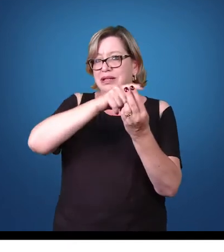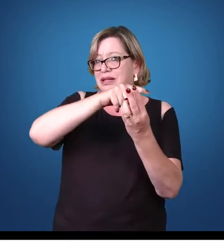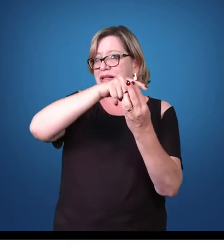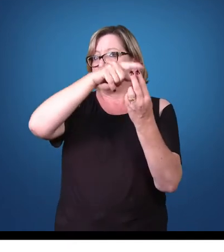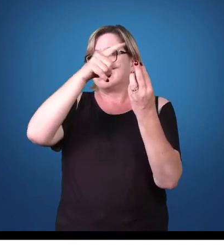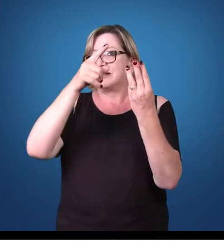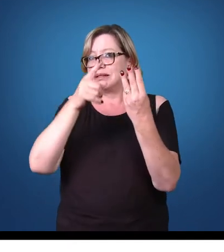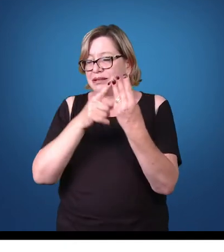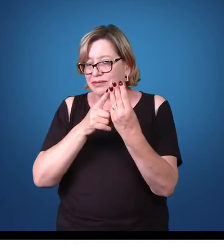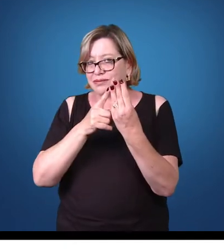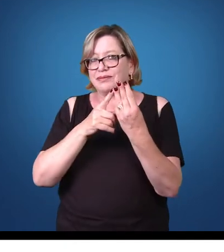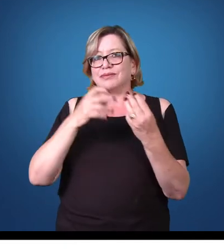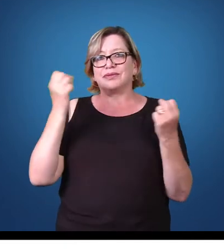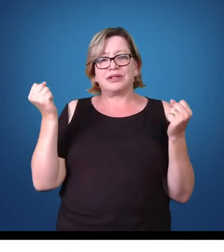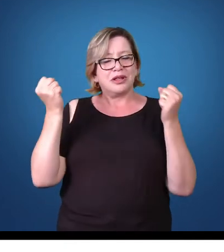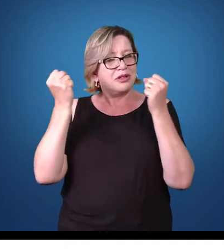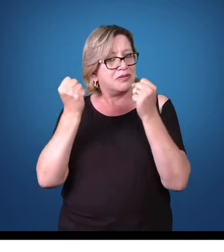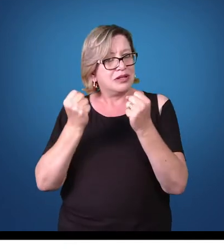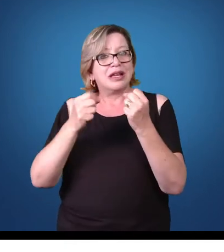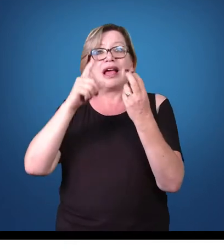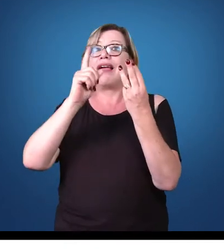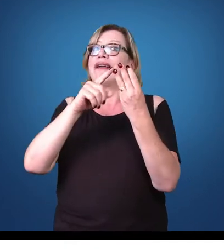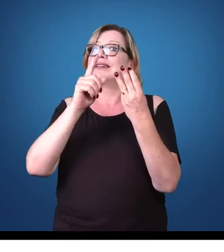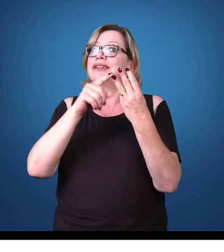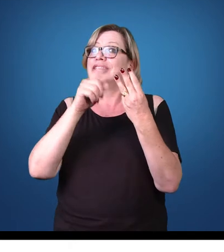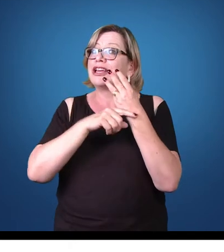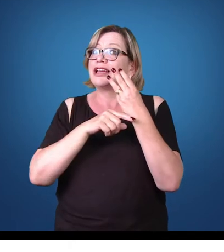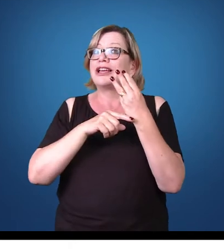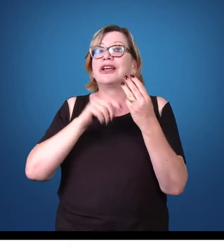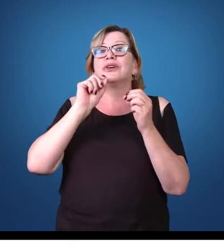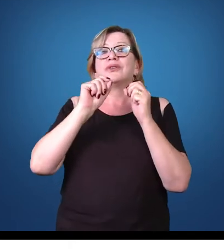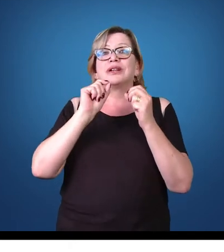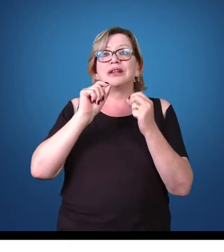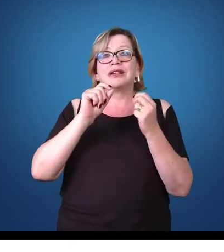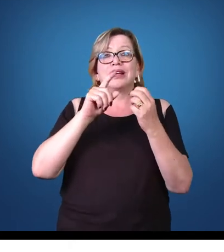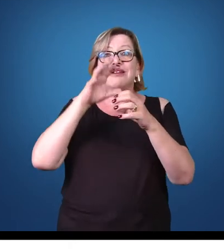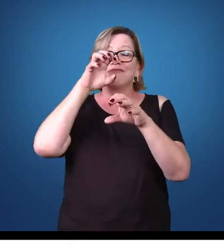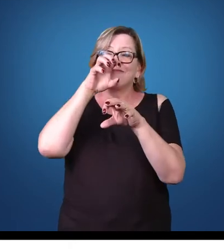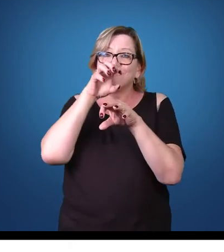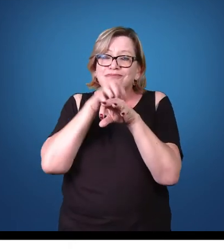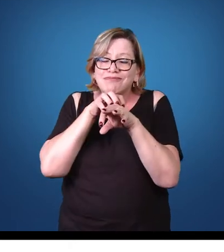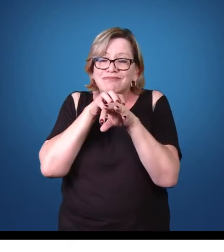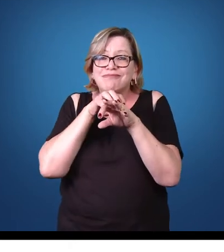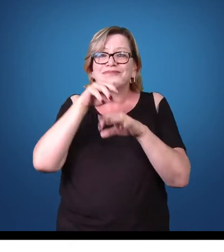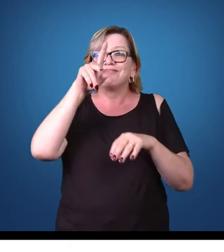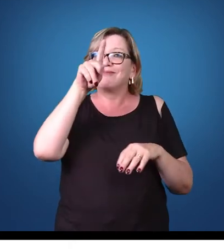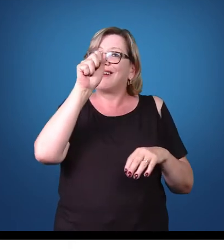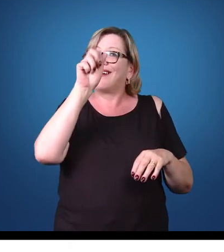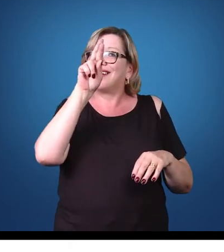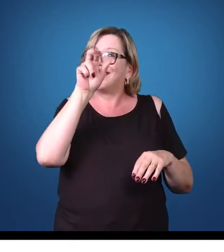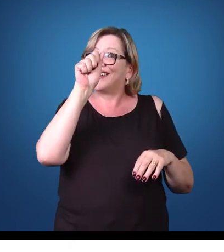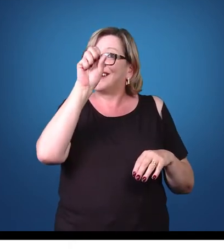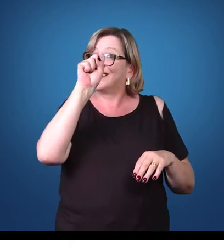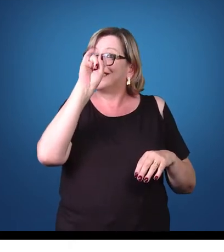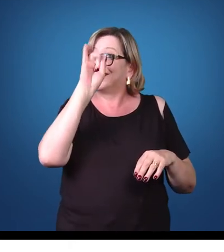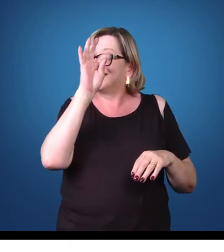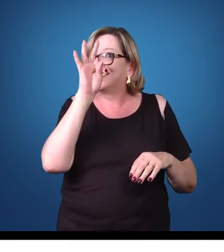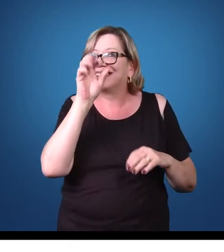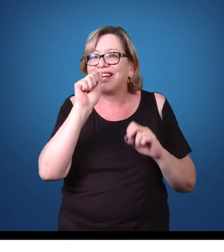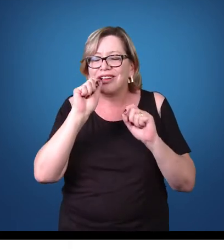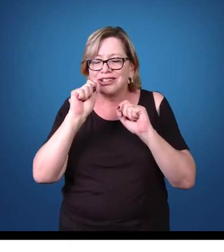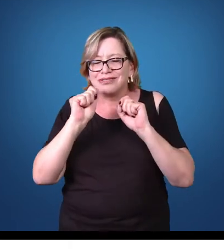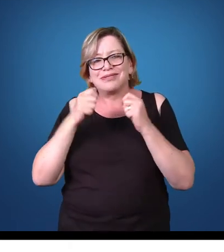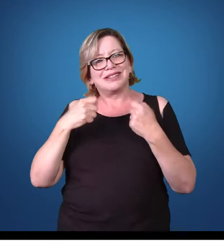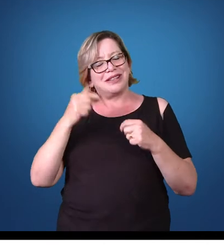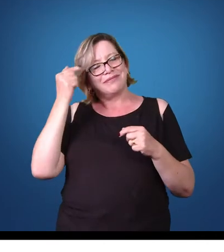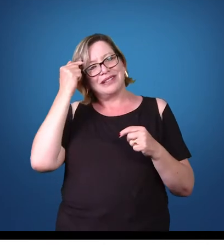epidemiológica, não poderia deixar de ser, é o agente etiológico, é o parasita em si. Então, algumas considerações têm